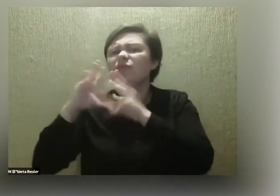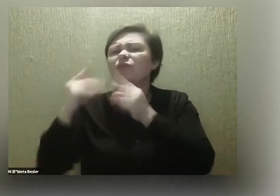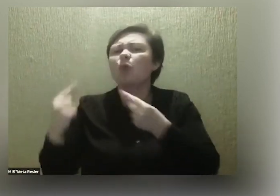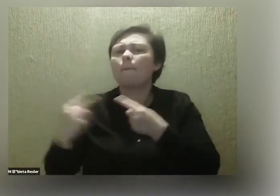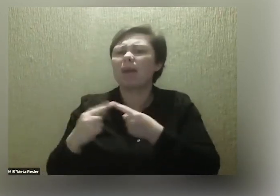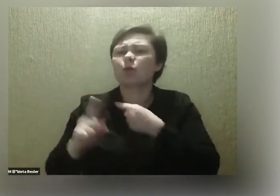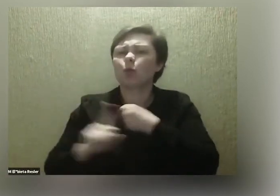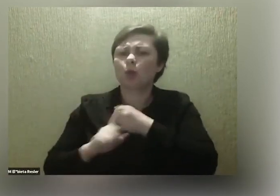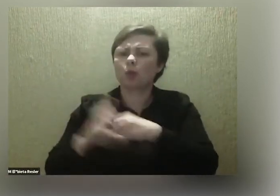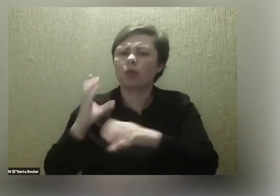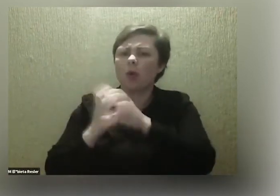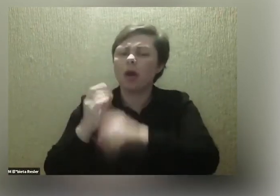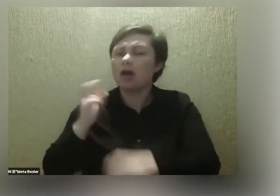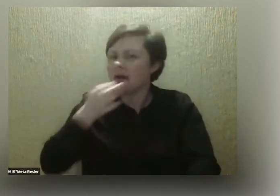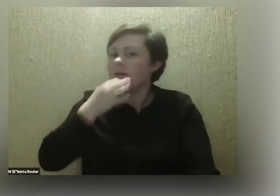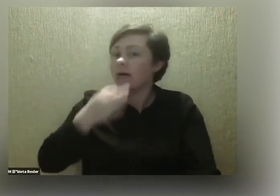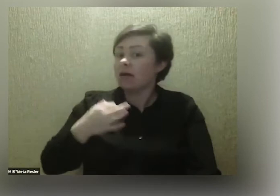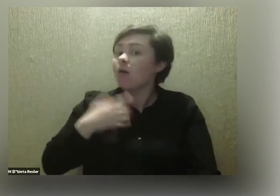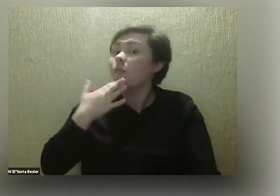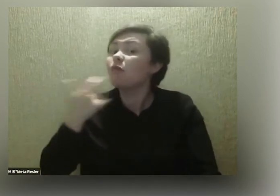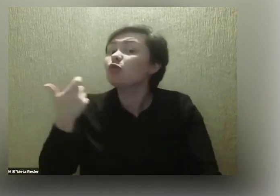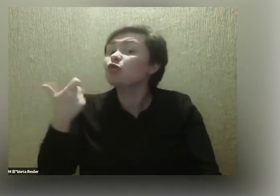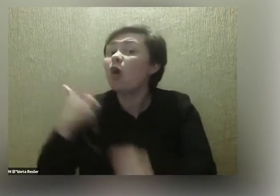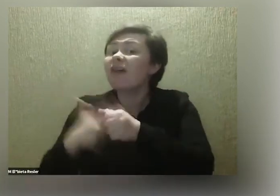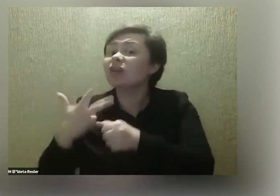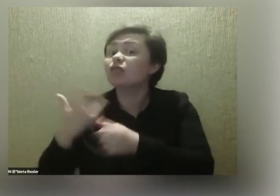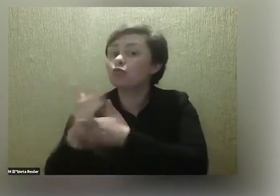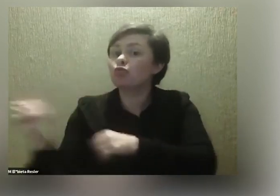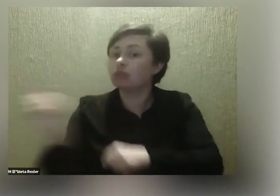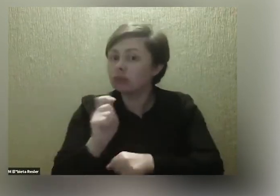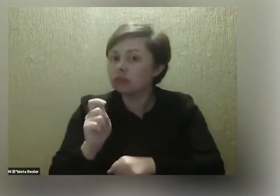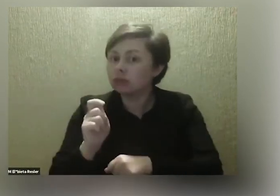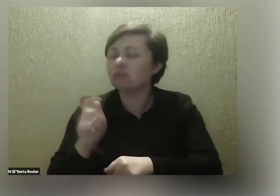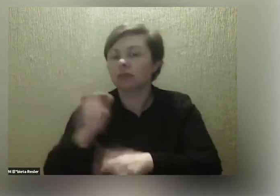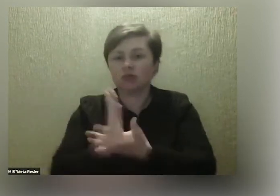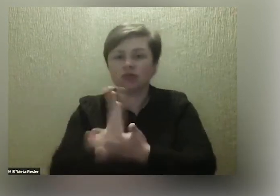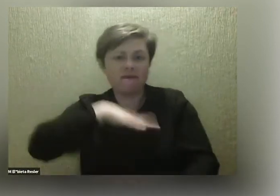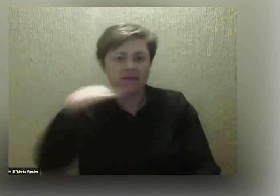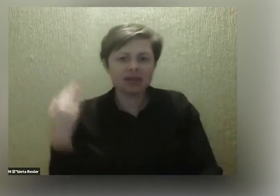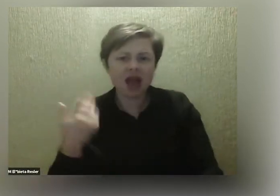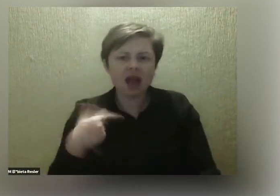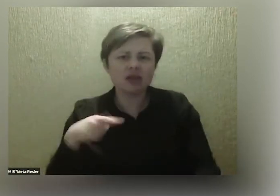Więc można śmiało podejść i powiedzieć podjechało 123. Super, to jest konkretna